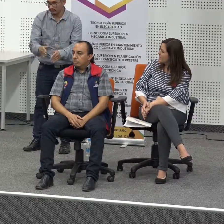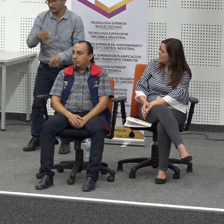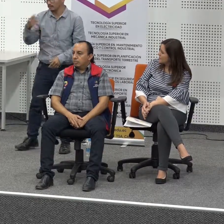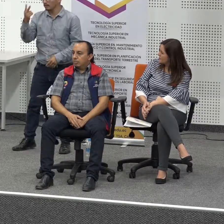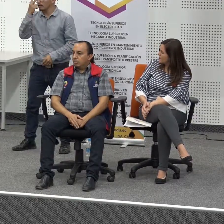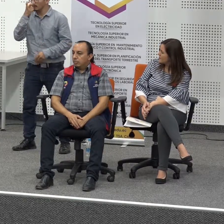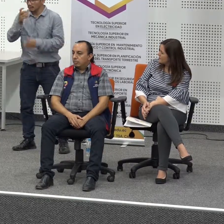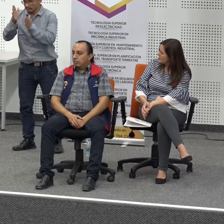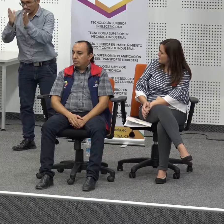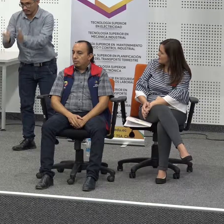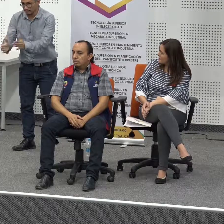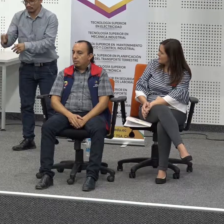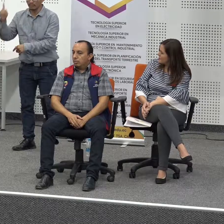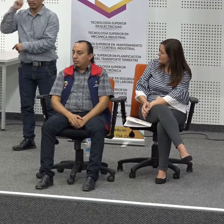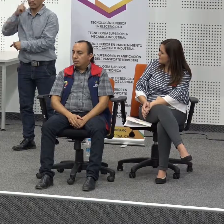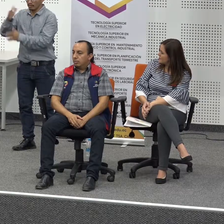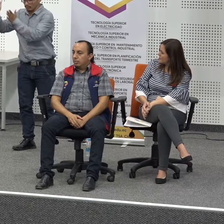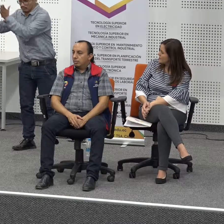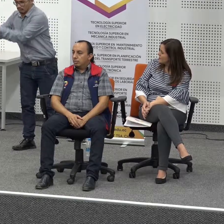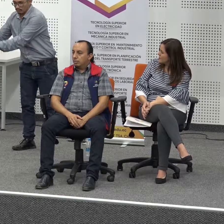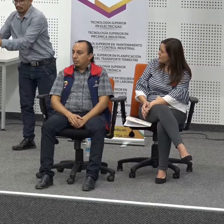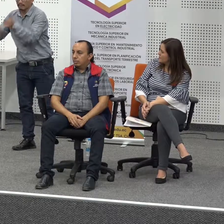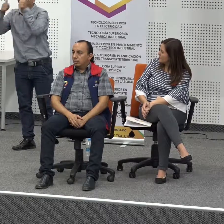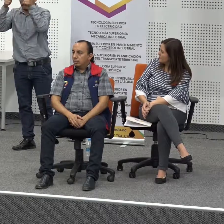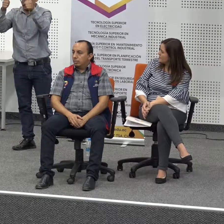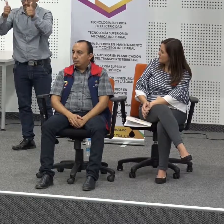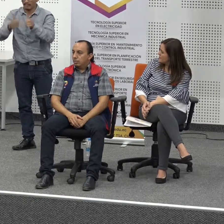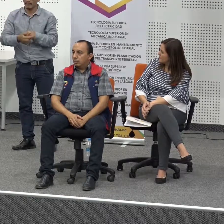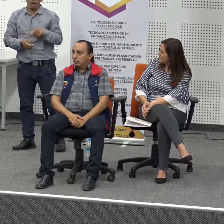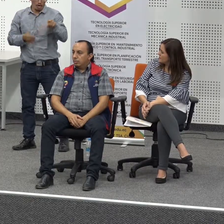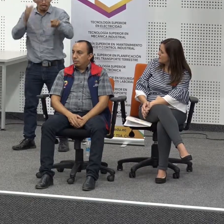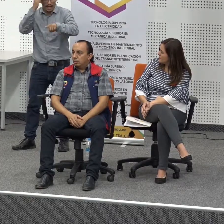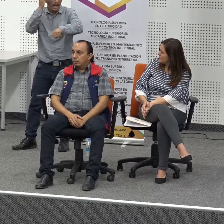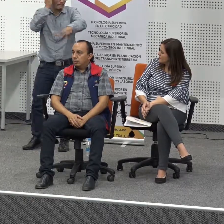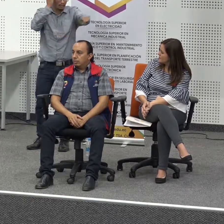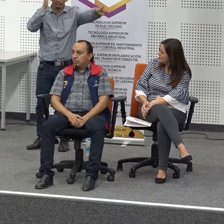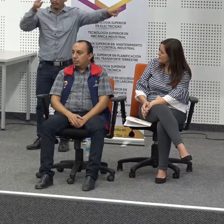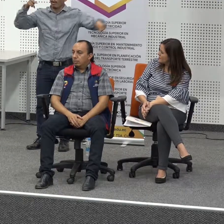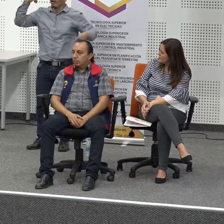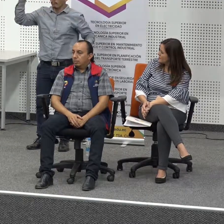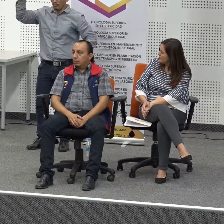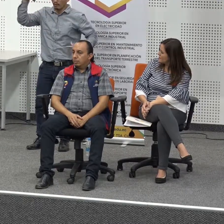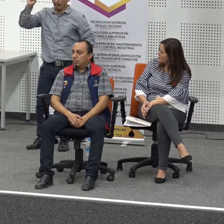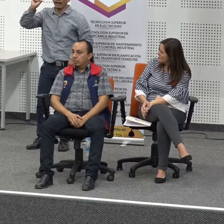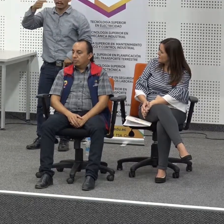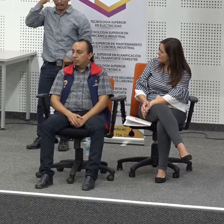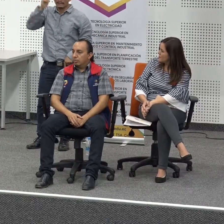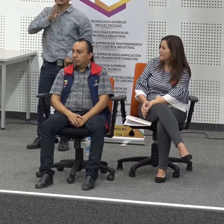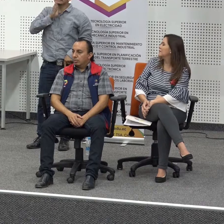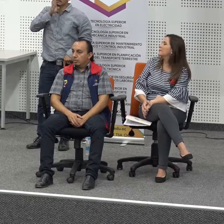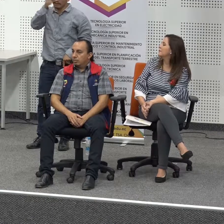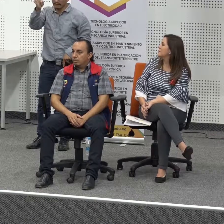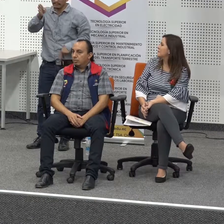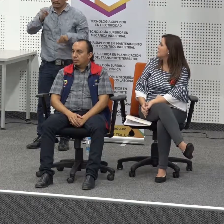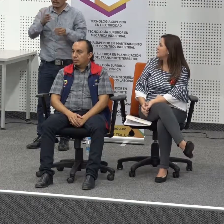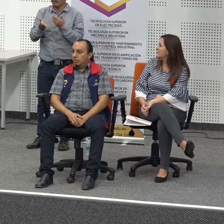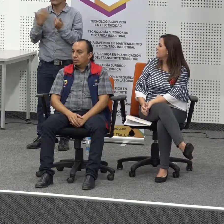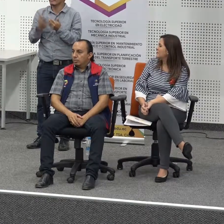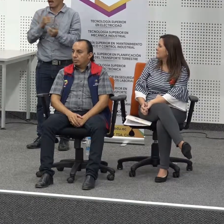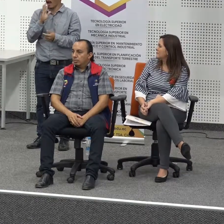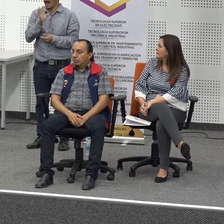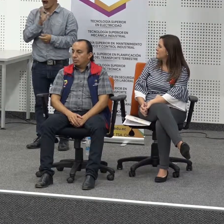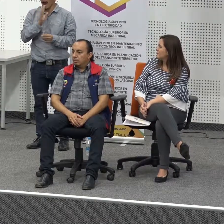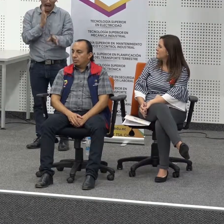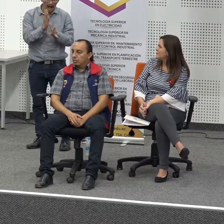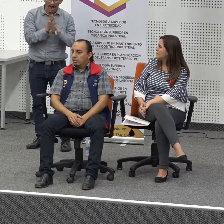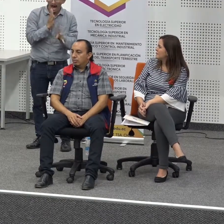rueda temas de síndrome de Down de chicos con síndrome de Down temas de personas sordas cada uno tiene su propia especificidad entiendo